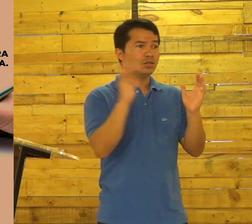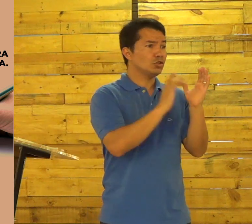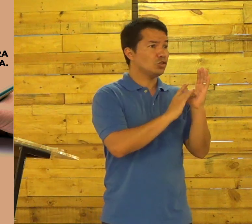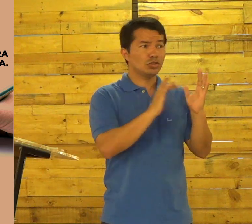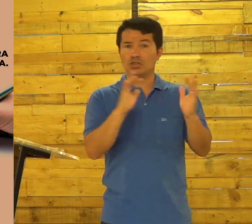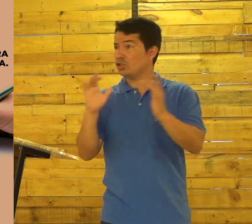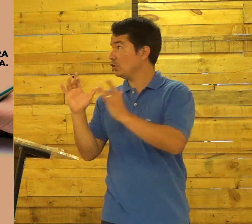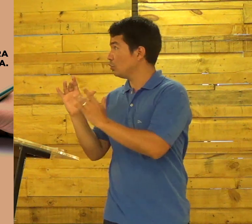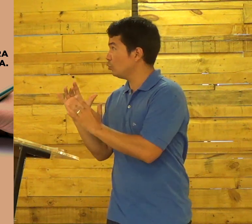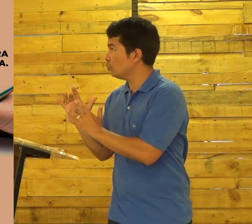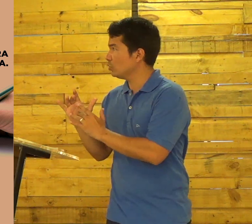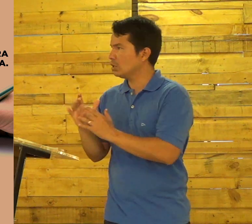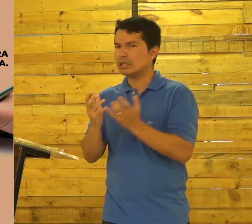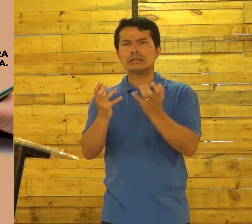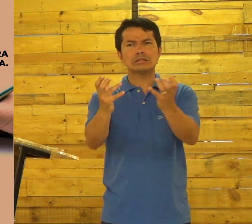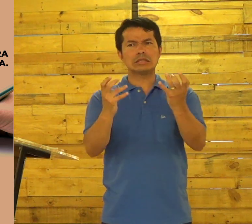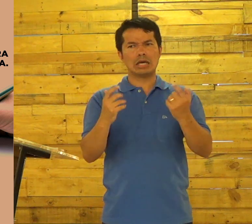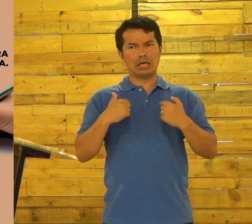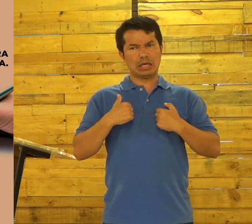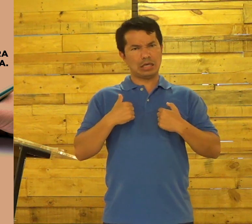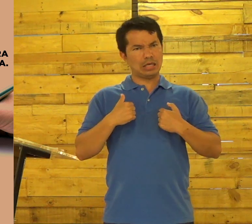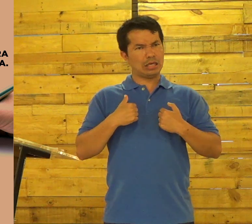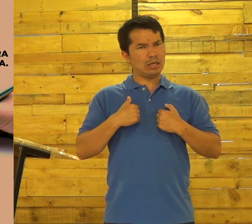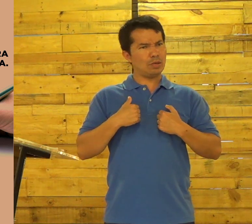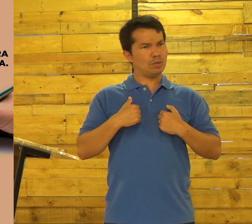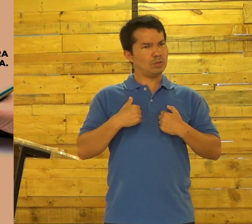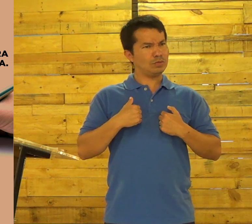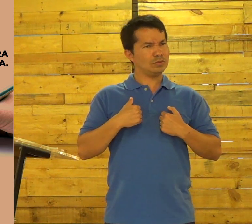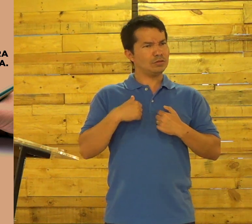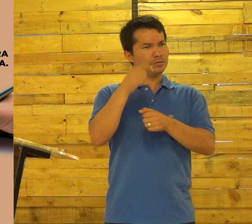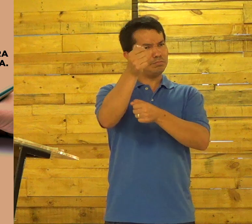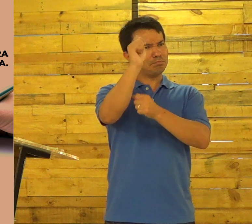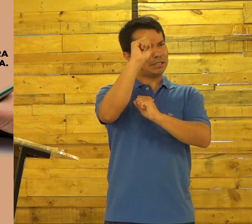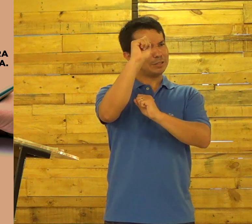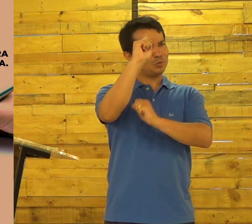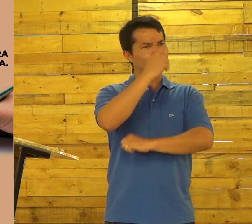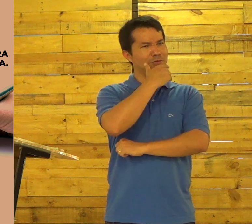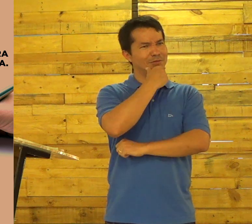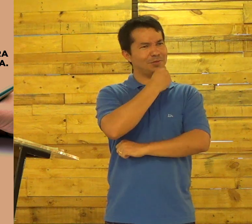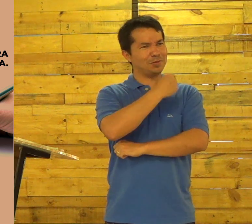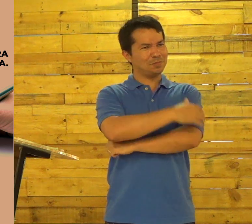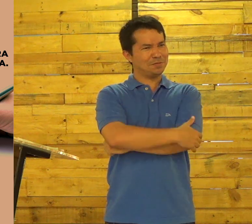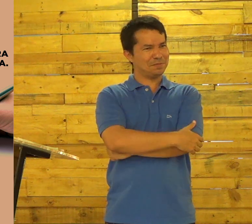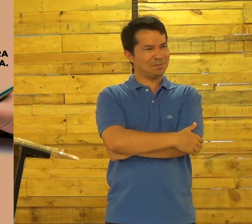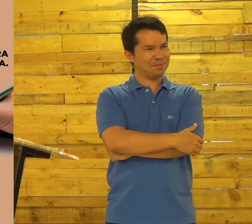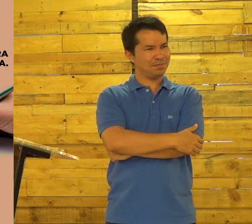Jesus Quer Que eu seja Percebora